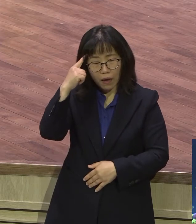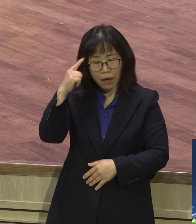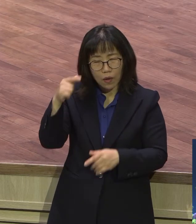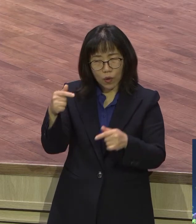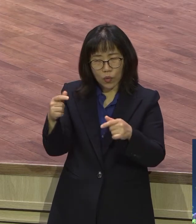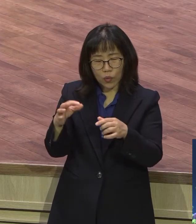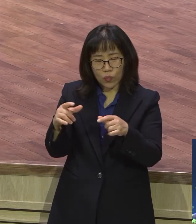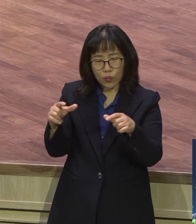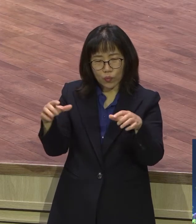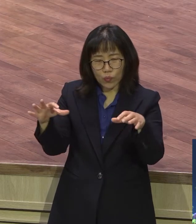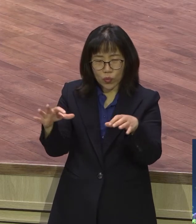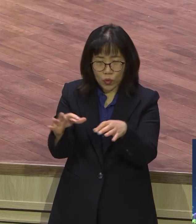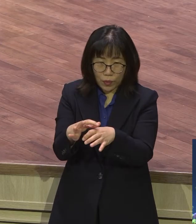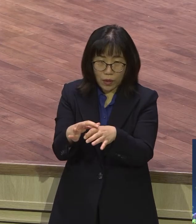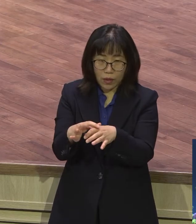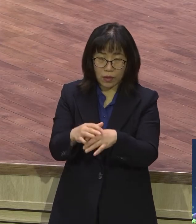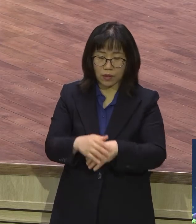근시안이야 눈을 보면 그거밖에 몰라